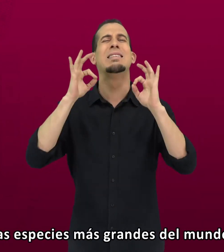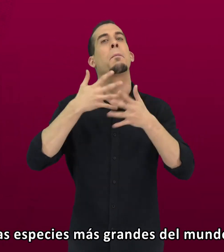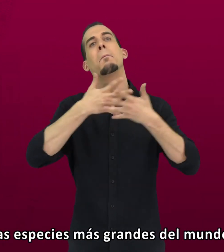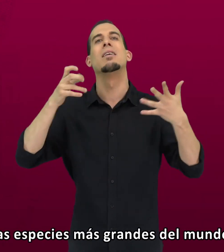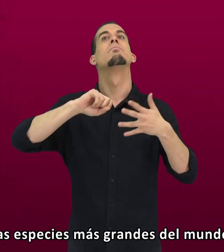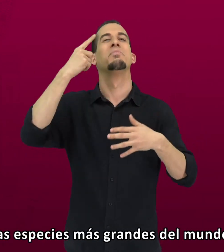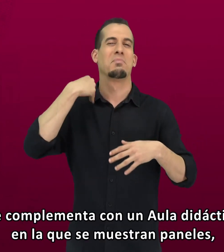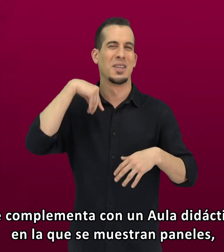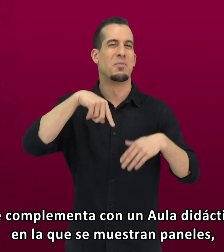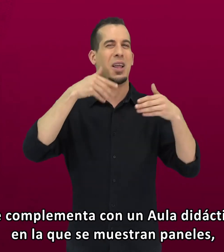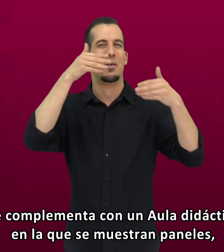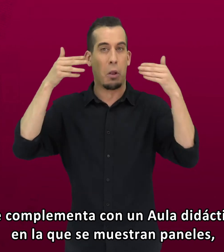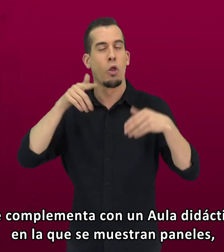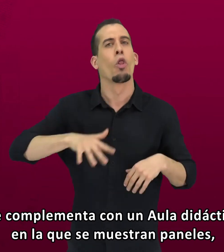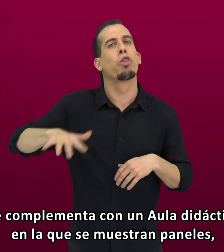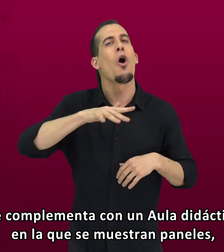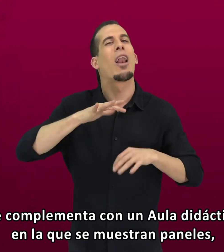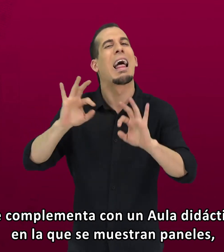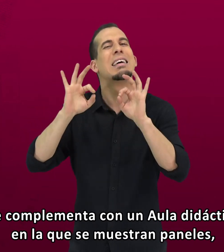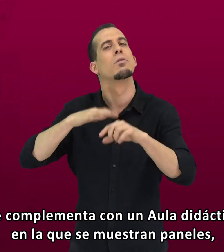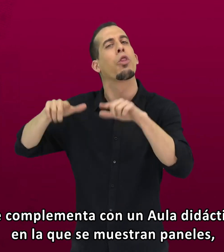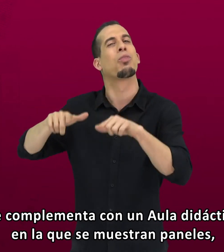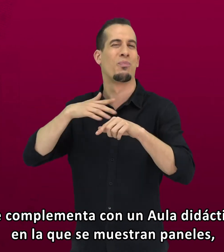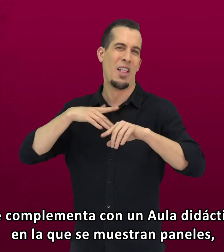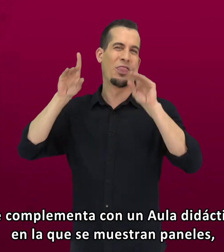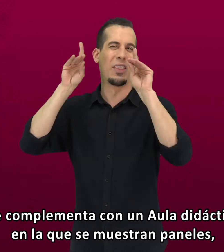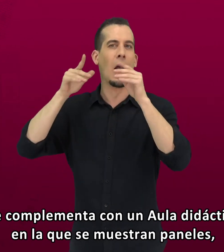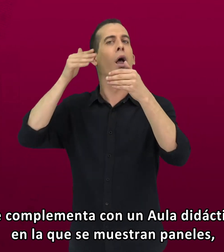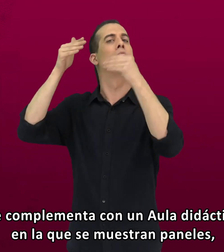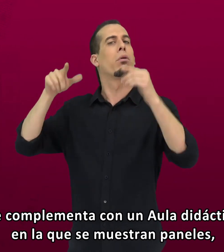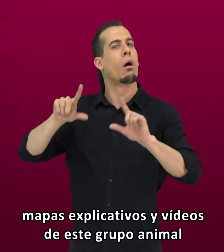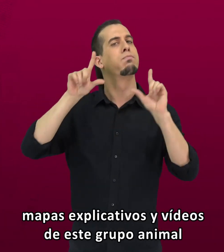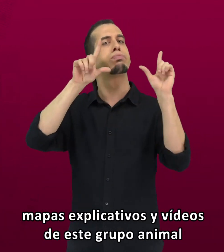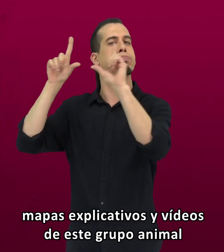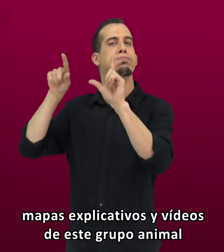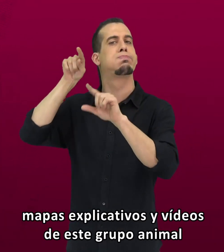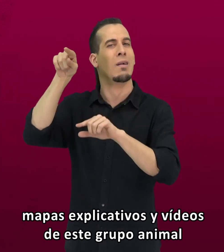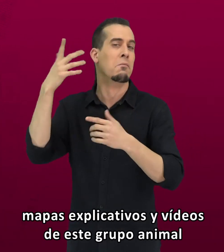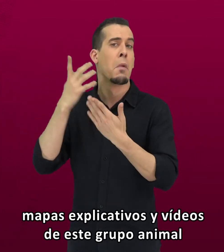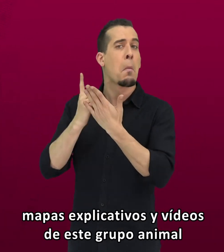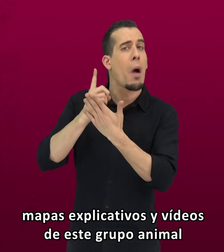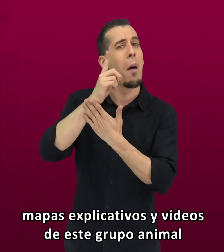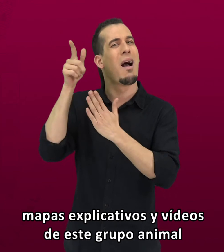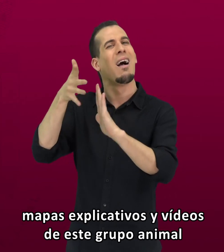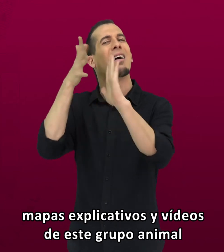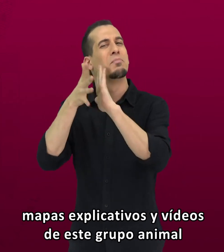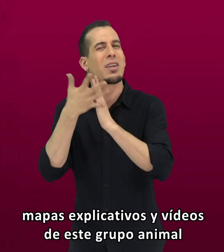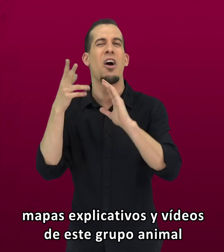grandes del mundo. Se complementa con un aula didáctica en la que se muestran paneles, mapas explicativos y vídeos de este grupo